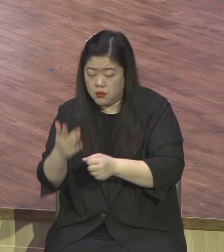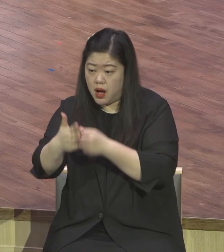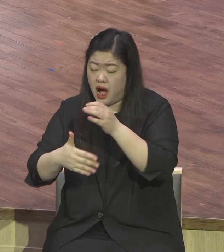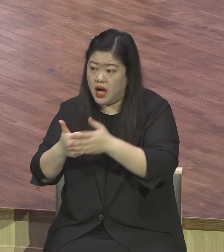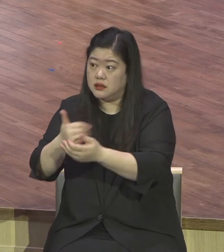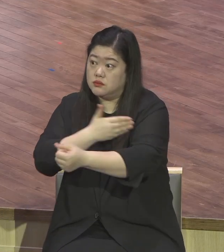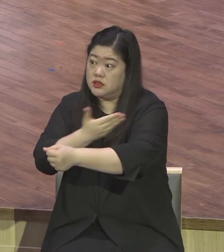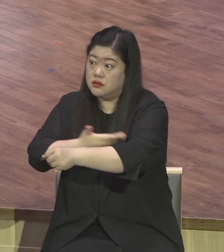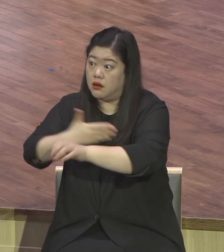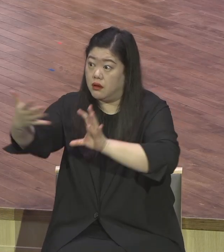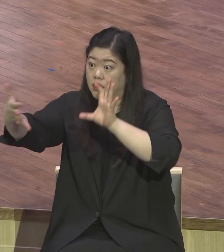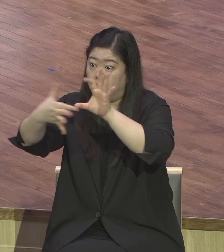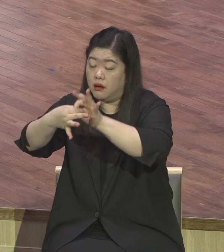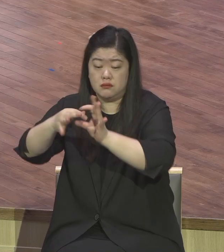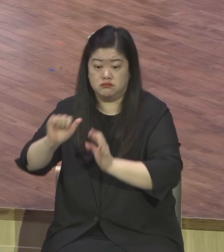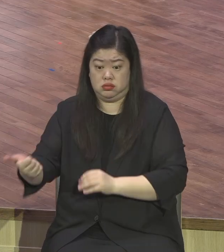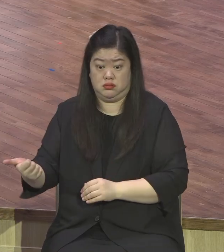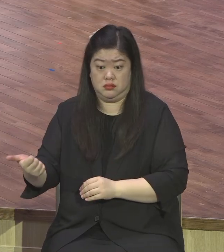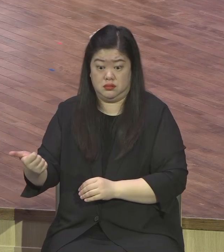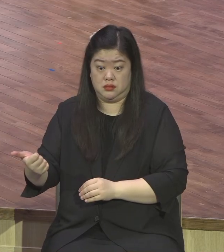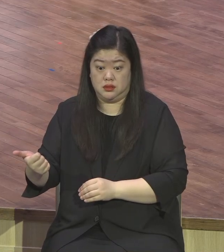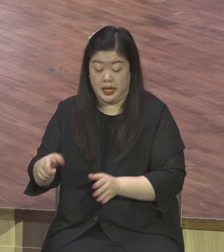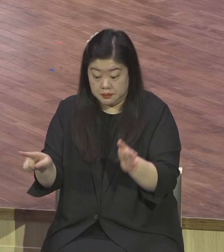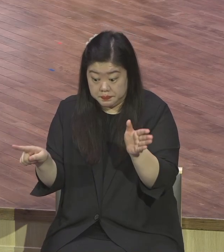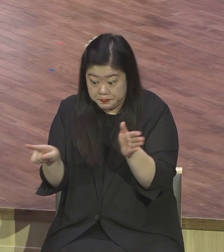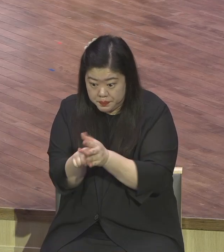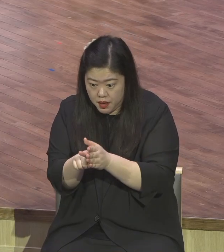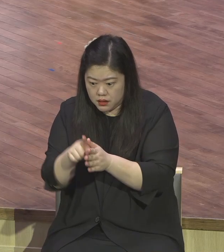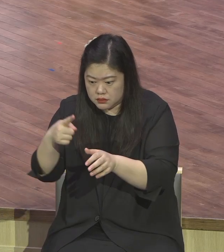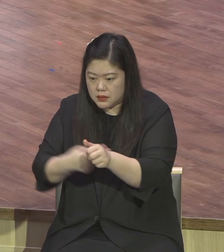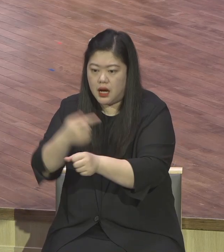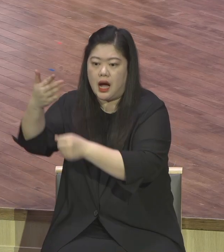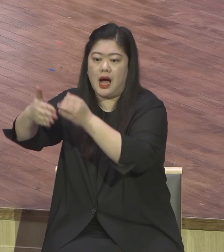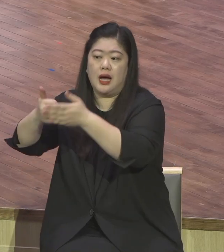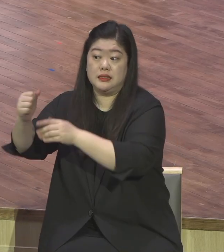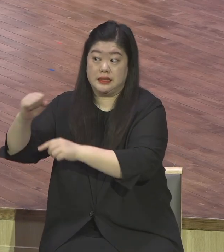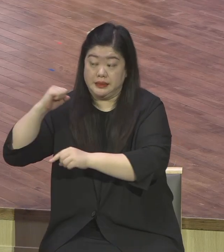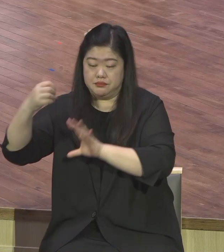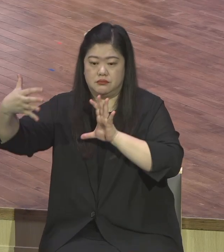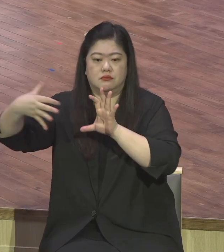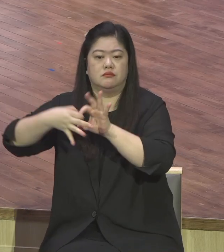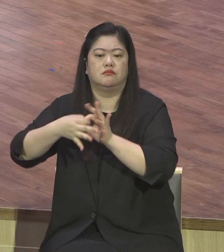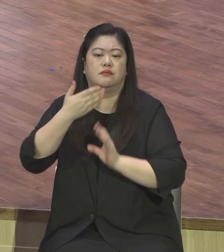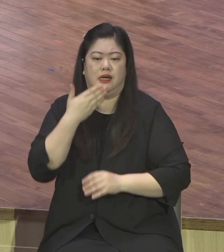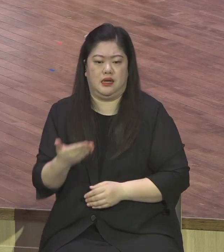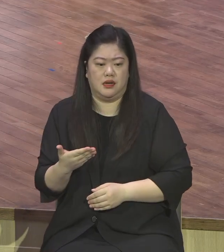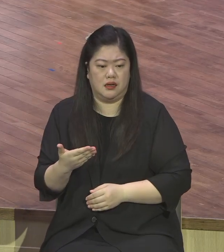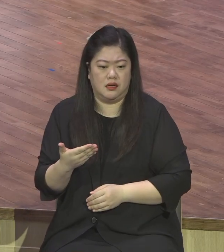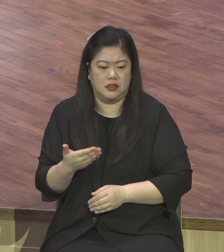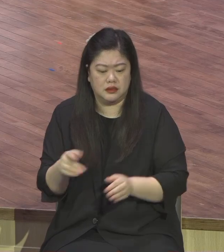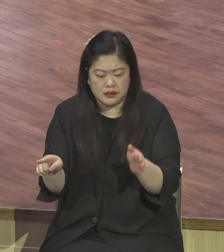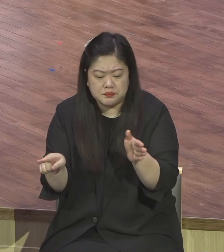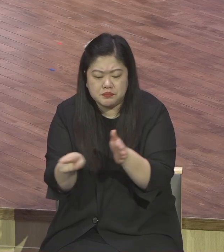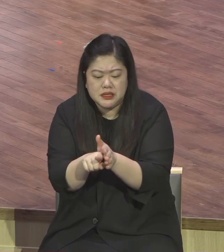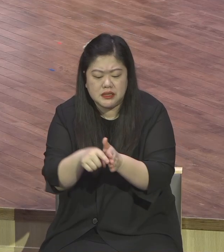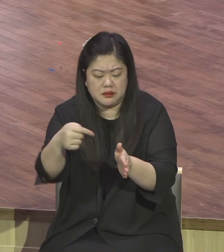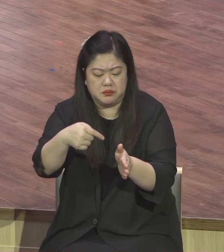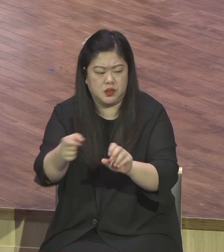있는데 그 능력이 내게 임하게 되는 통로란 말이에요 믿음에 믿음을 가지시길 바랍니다 믿음이 이긴다